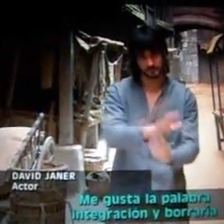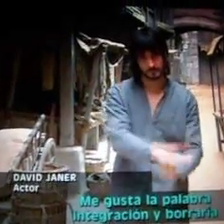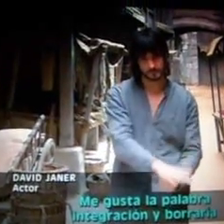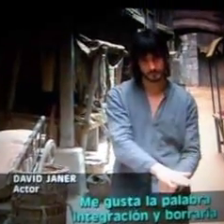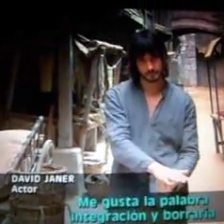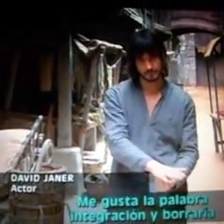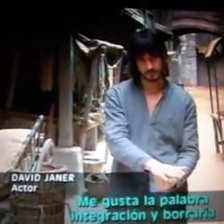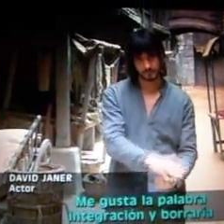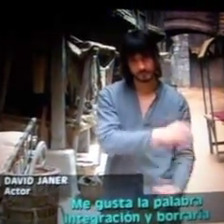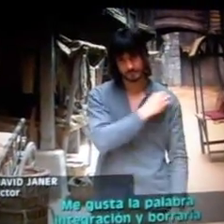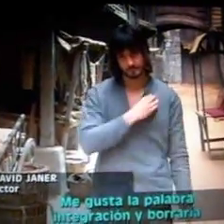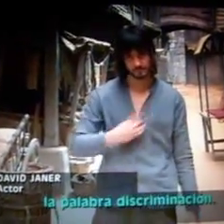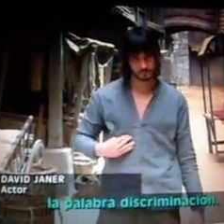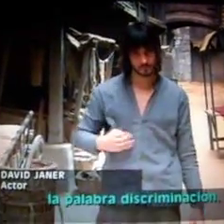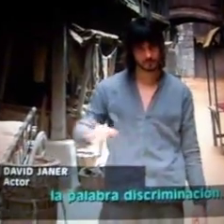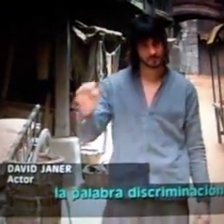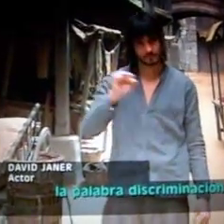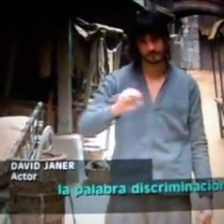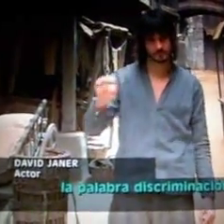y borraría la palabra discriminación